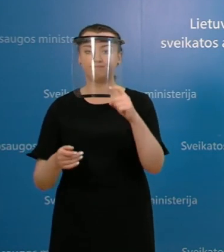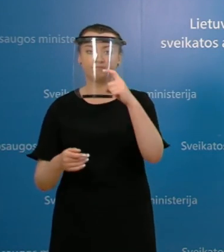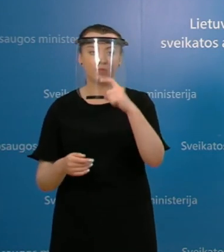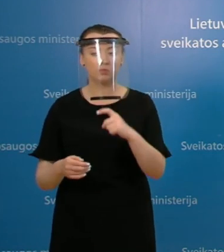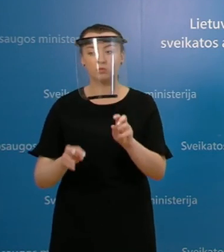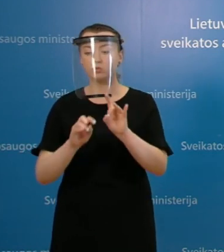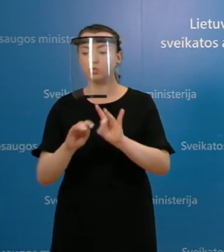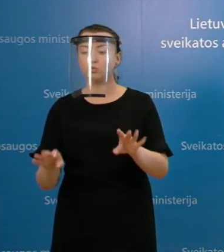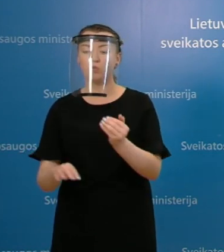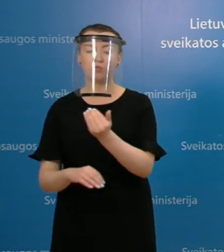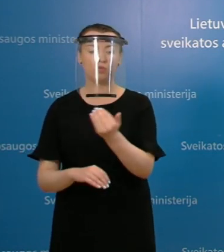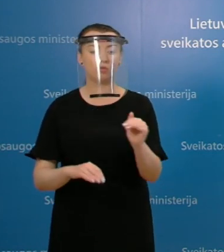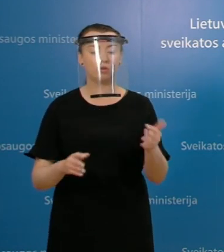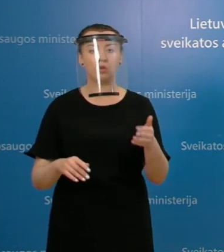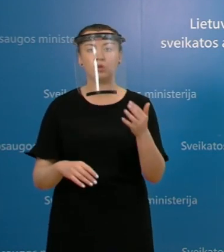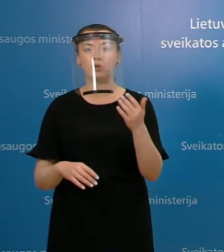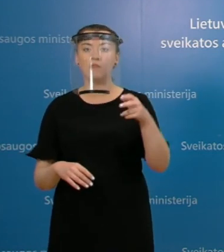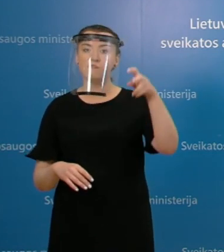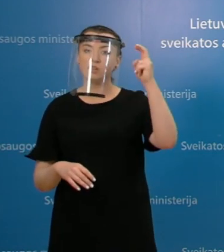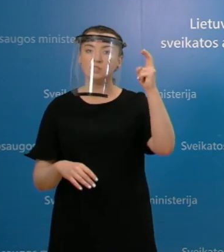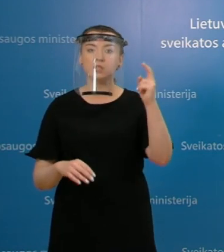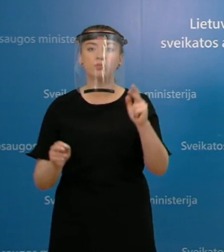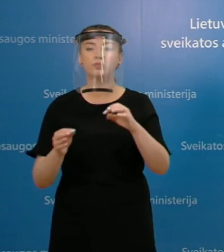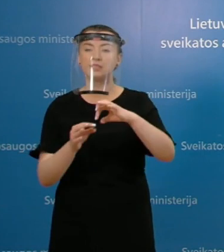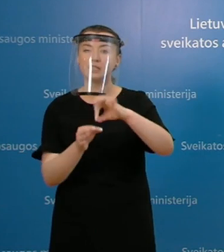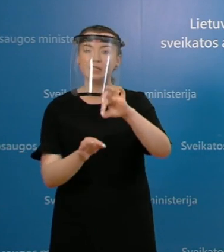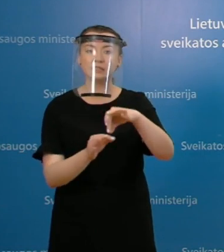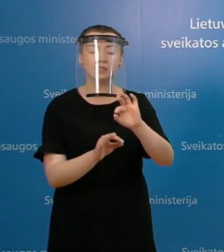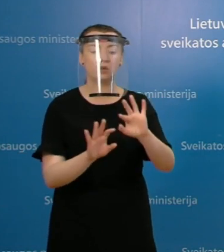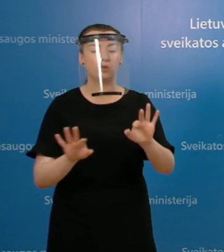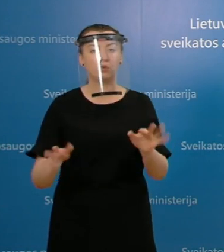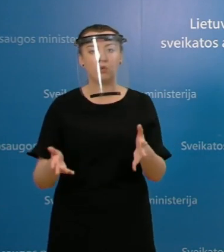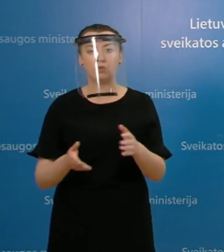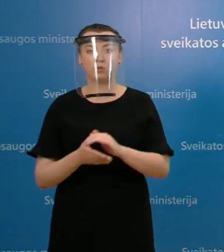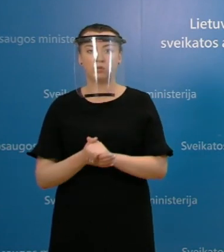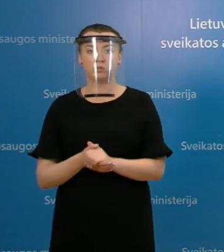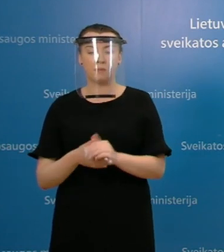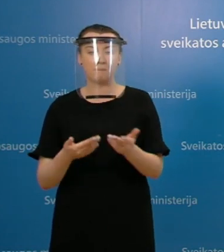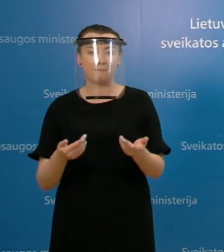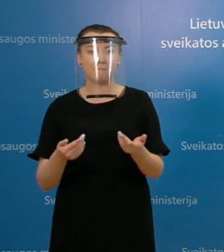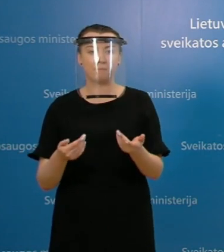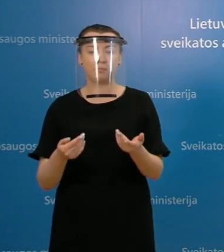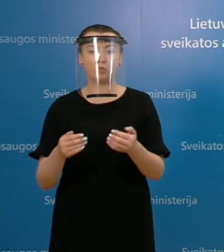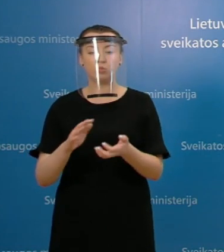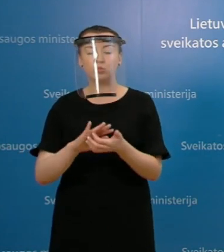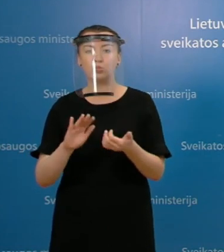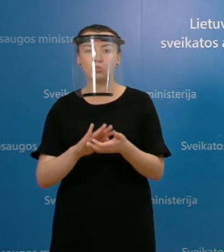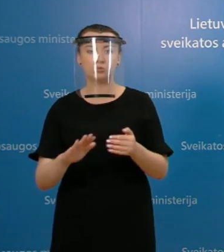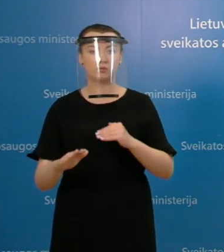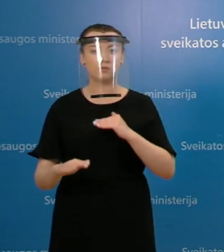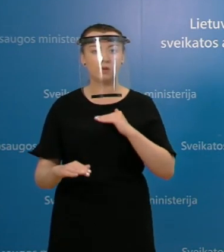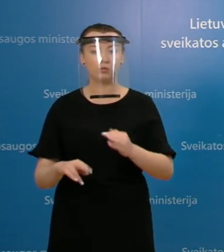skirtumose, iš kokių šalių galima tiesiog atvykti, iš kokių šalių parvykus nebereikia izoliuotis. Tai